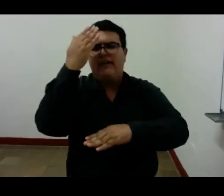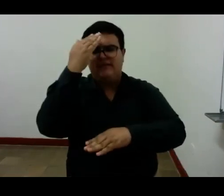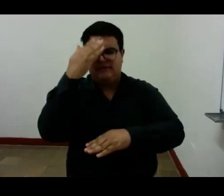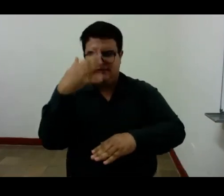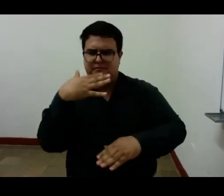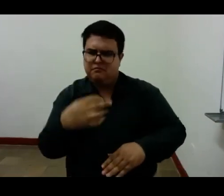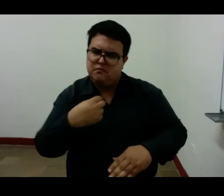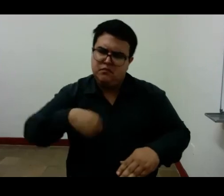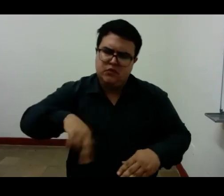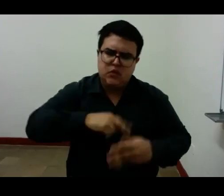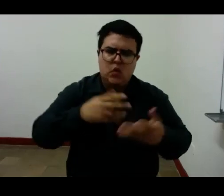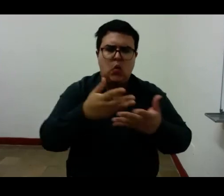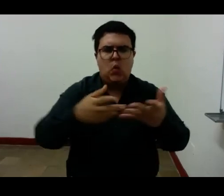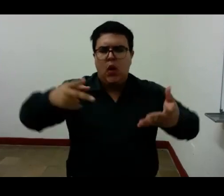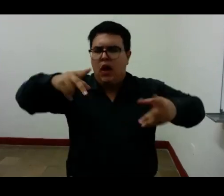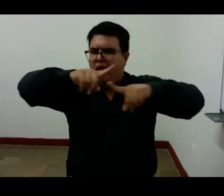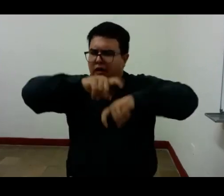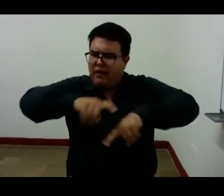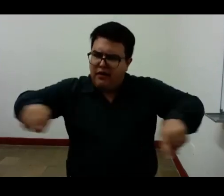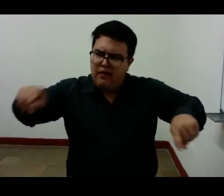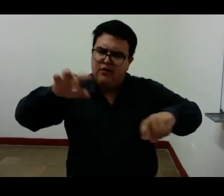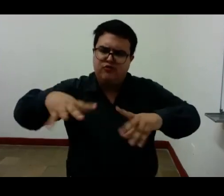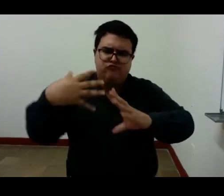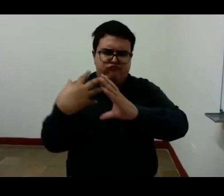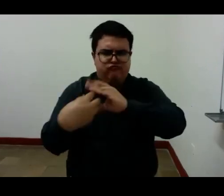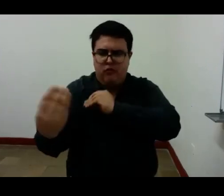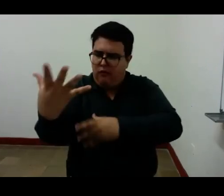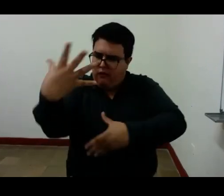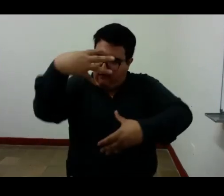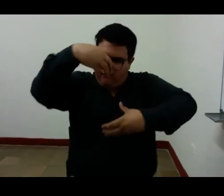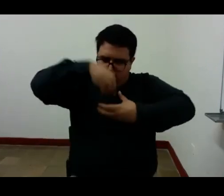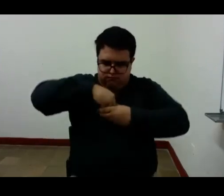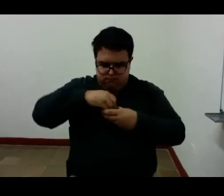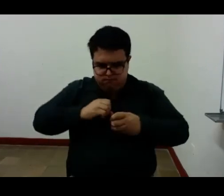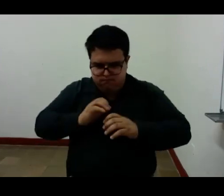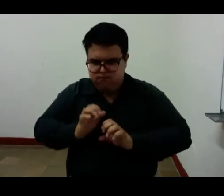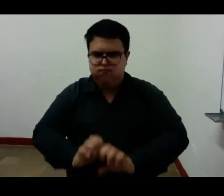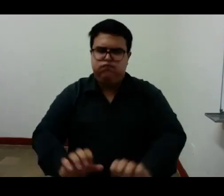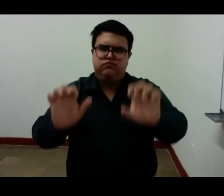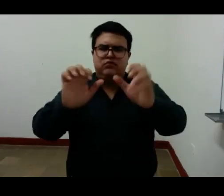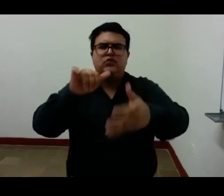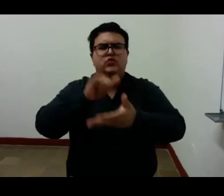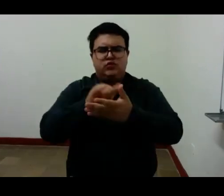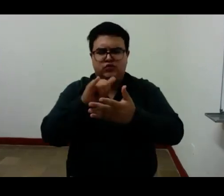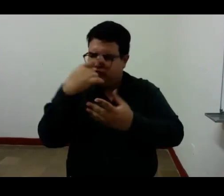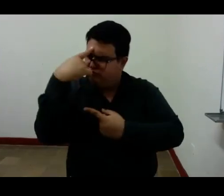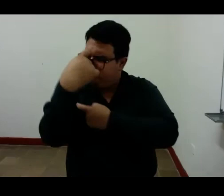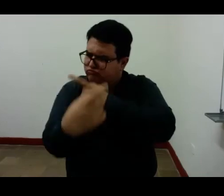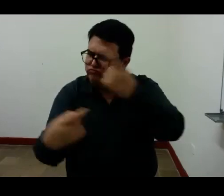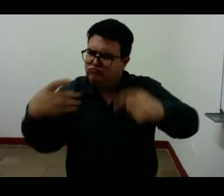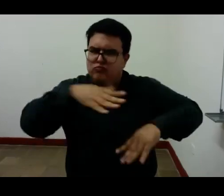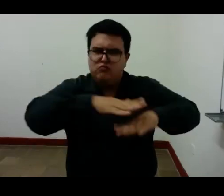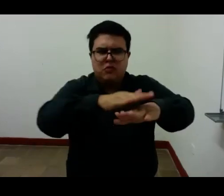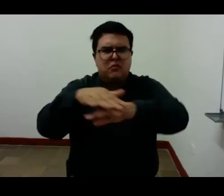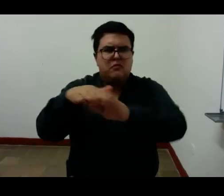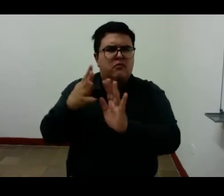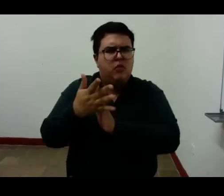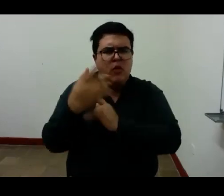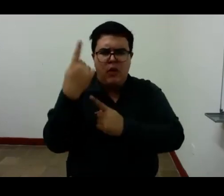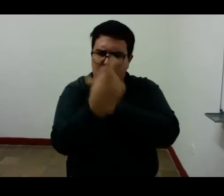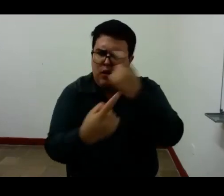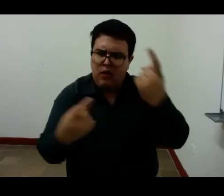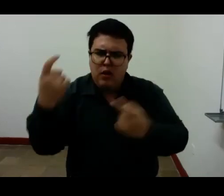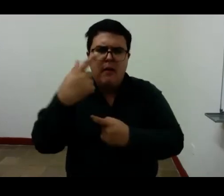de nuestro exterior interior dice Henry Michos como si